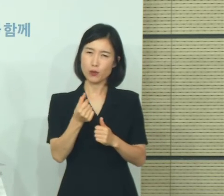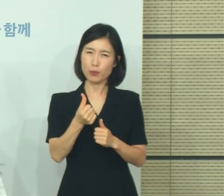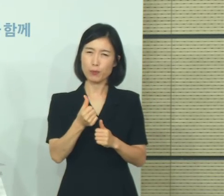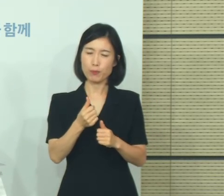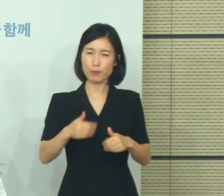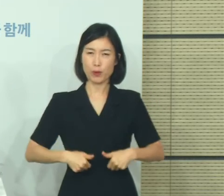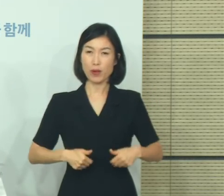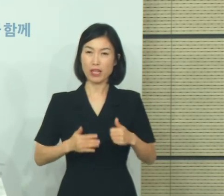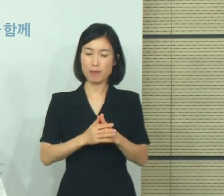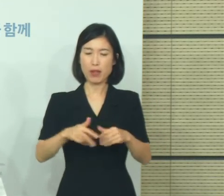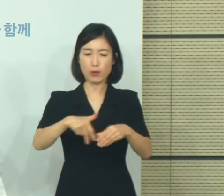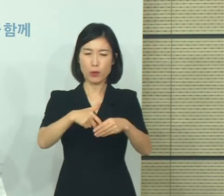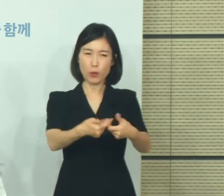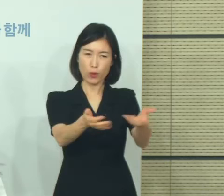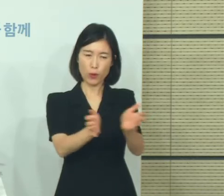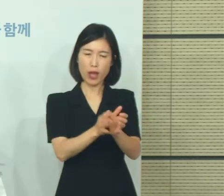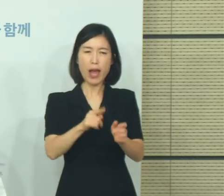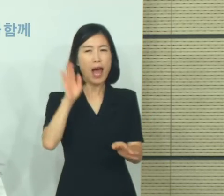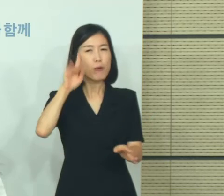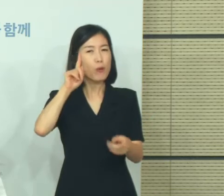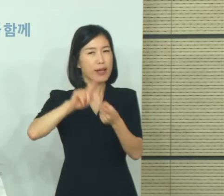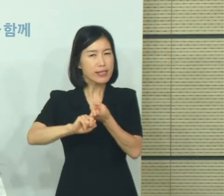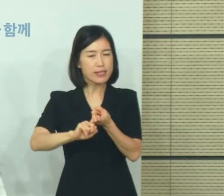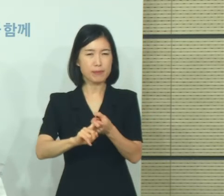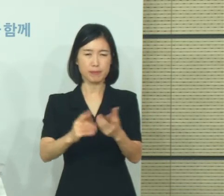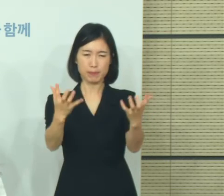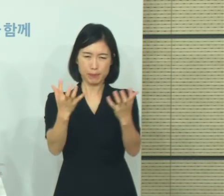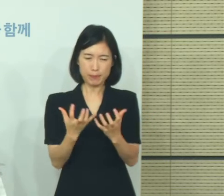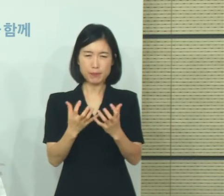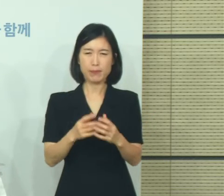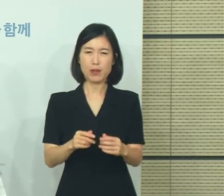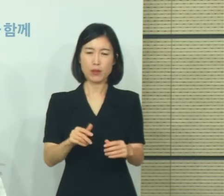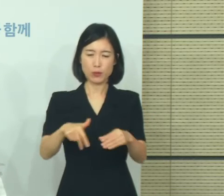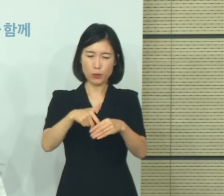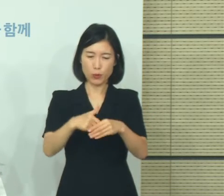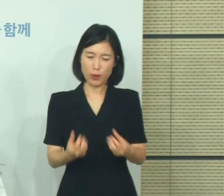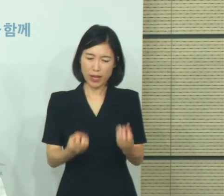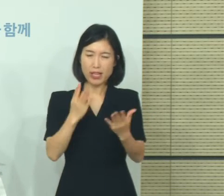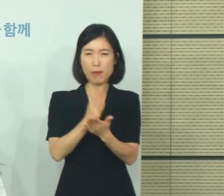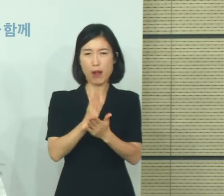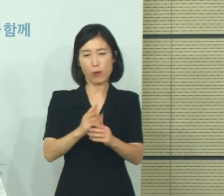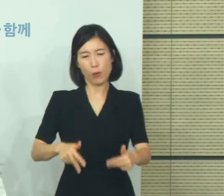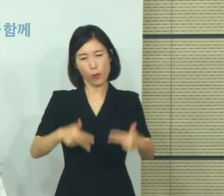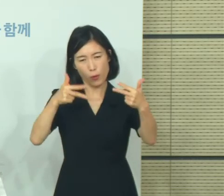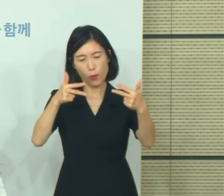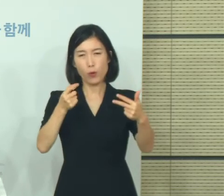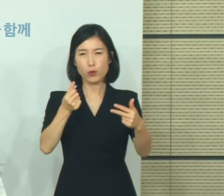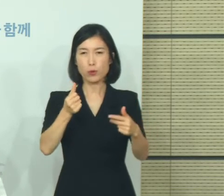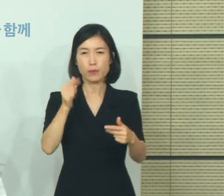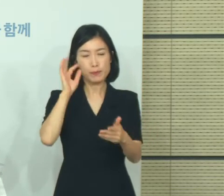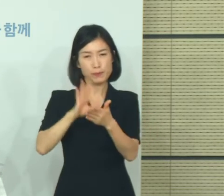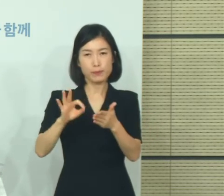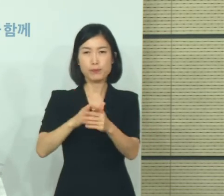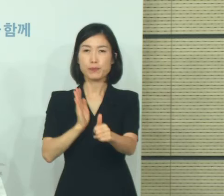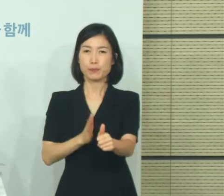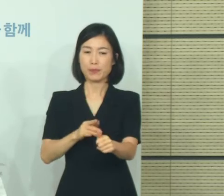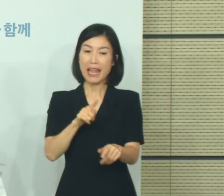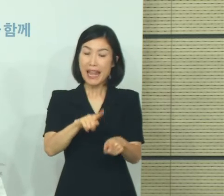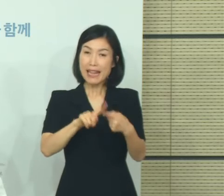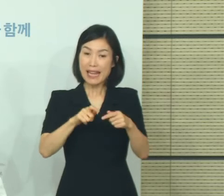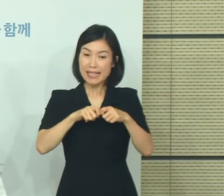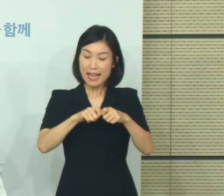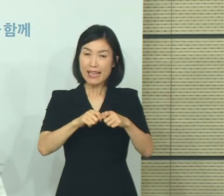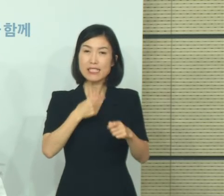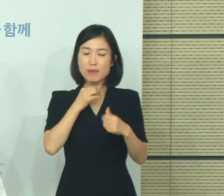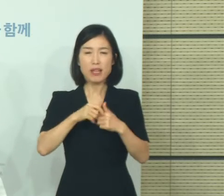비대면으로 안전한 종교활동을 지속해 주시기 바랍니다. 자세한 사항은 온라인 종교활동